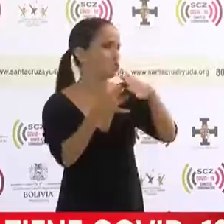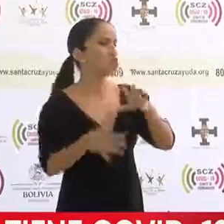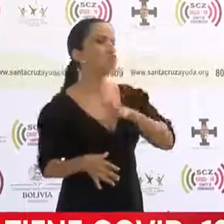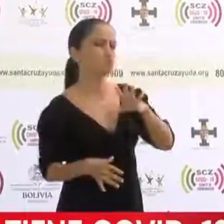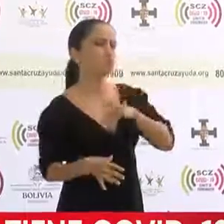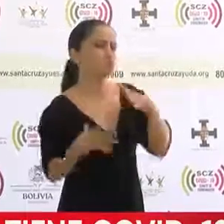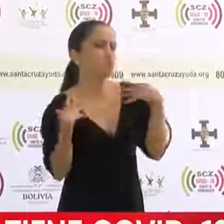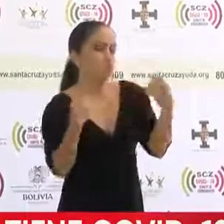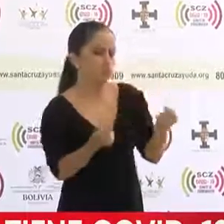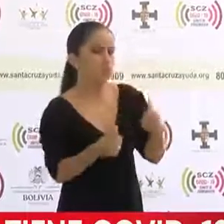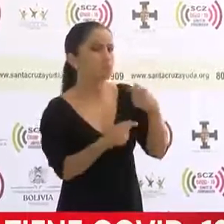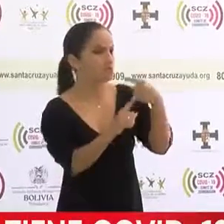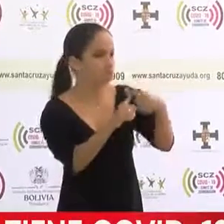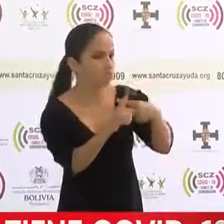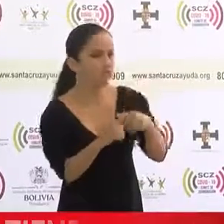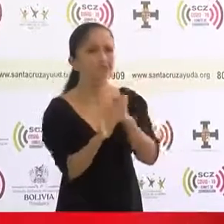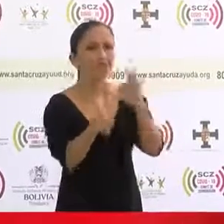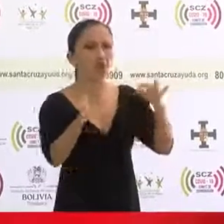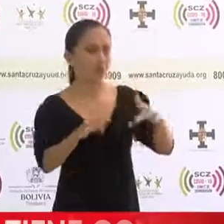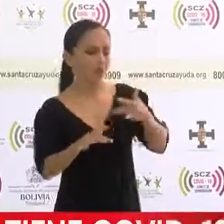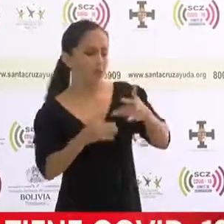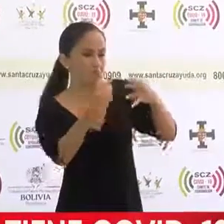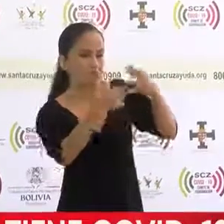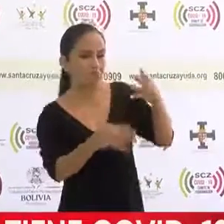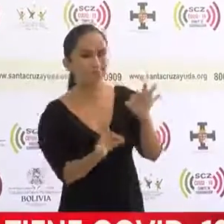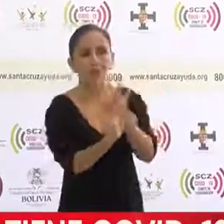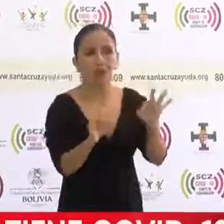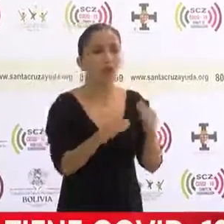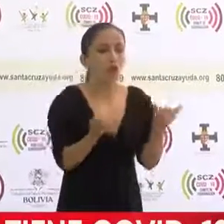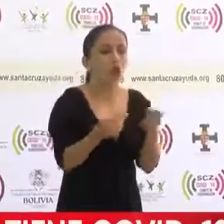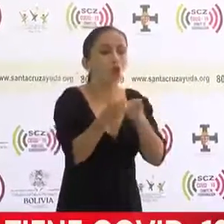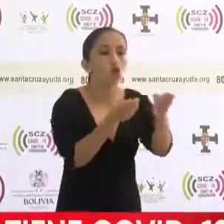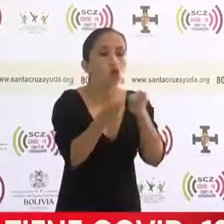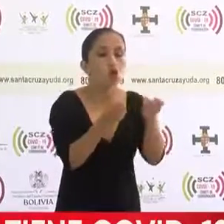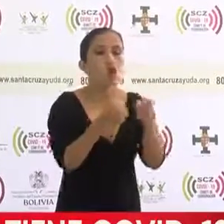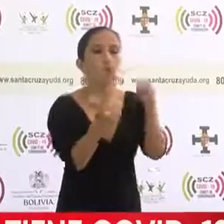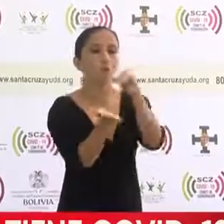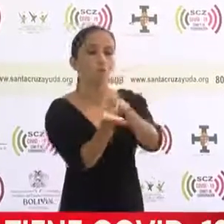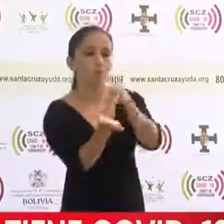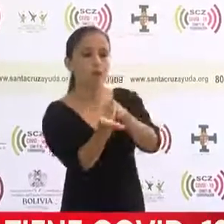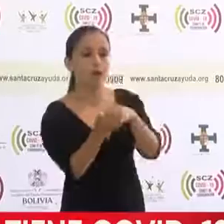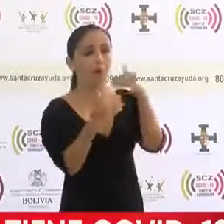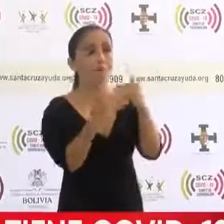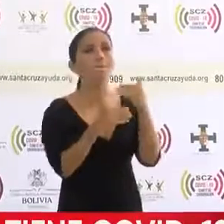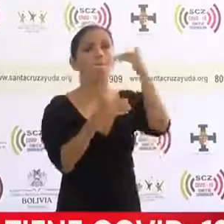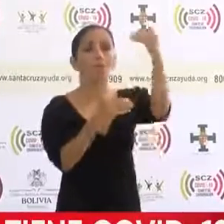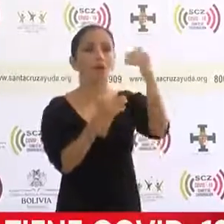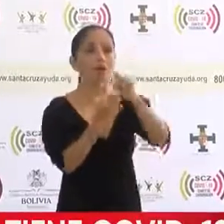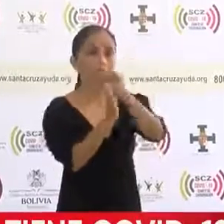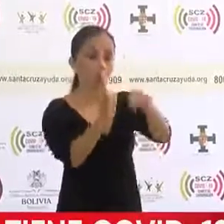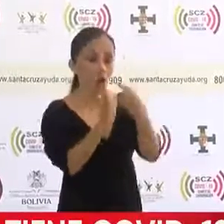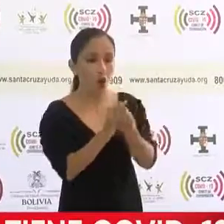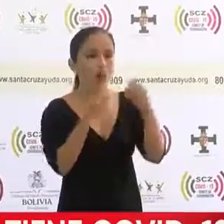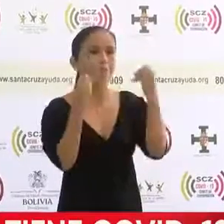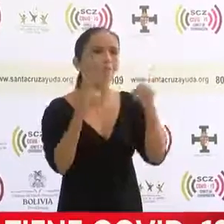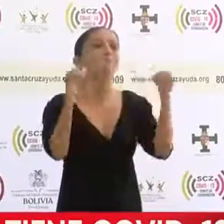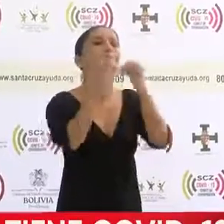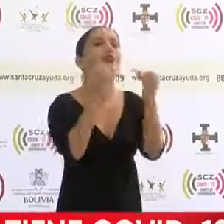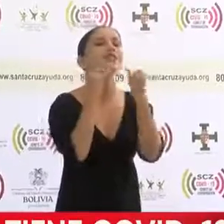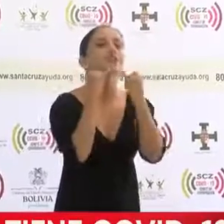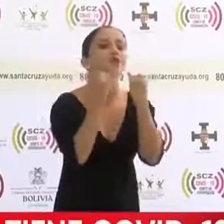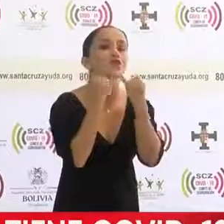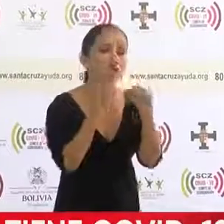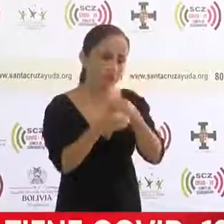encuentran bien. Por el momento, no presentan síntomas y están bajo control médico. En las próximas horas, podremos